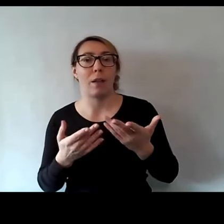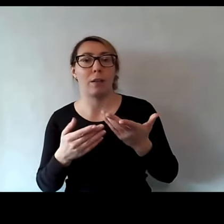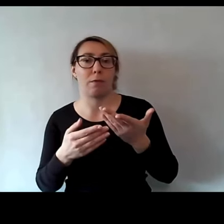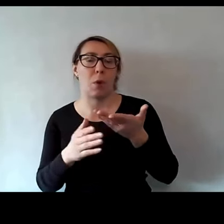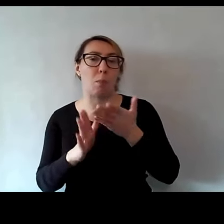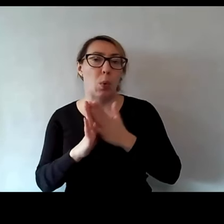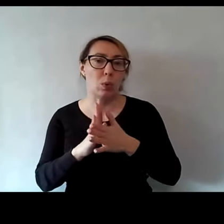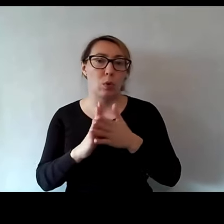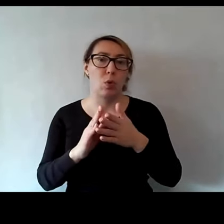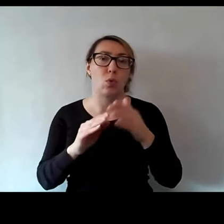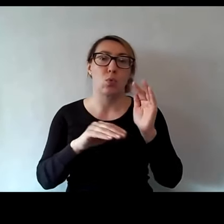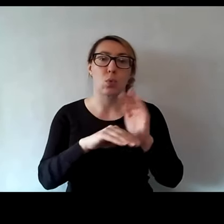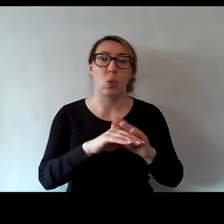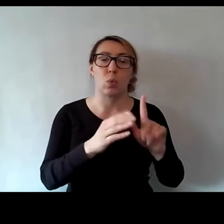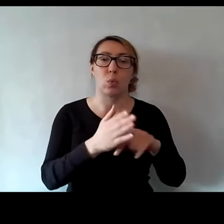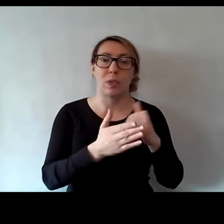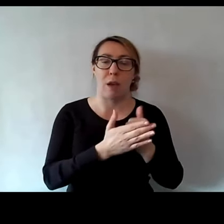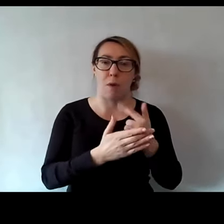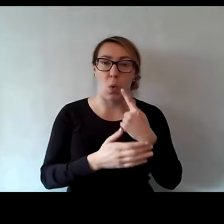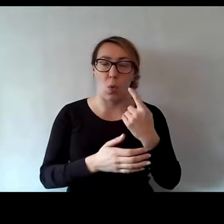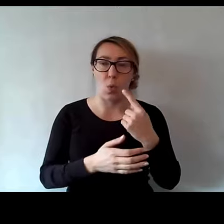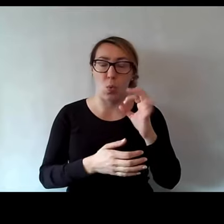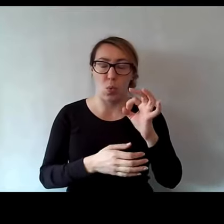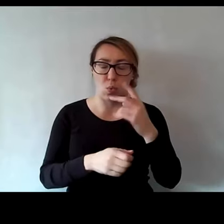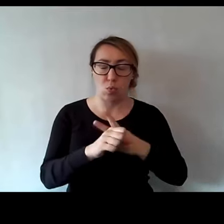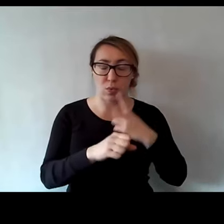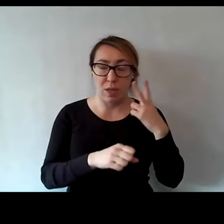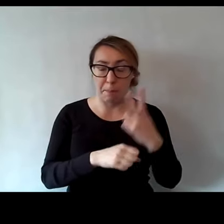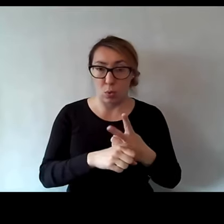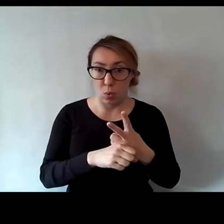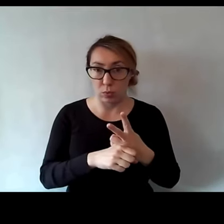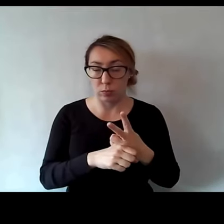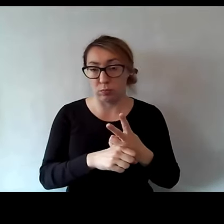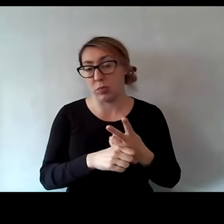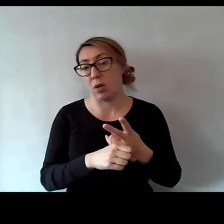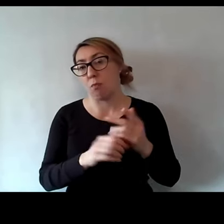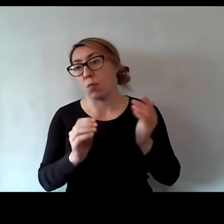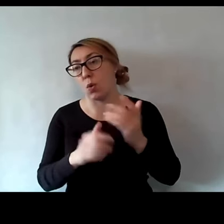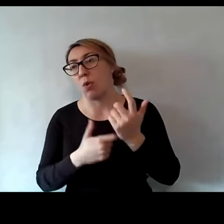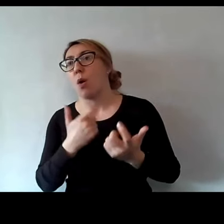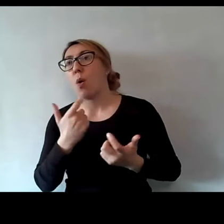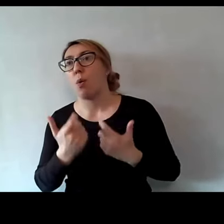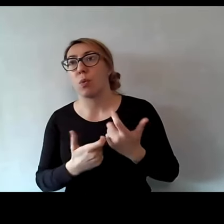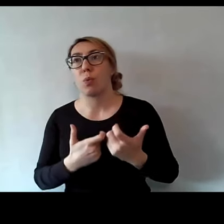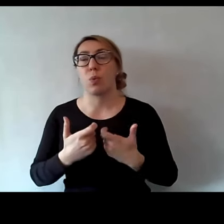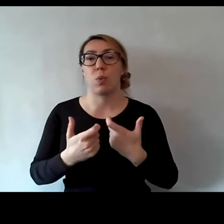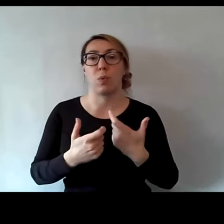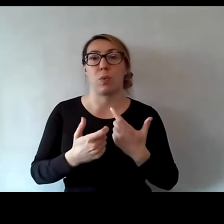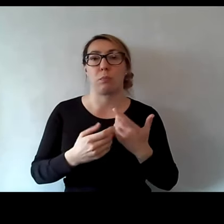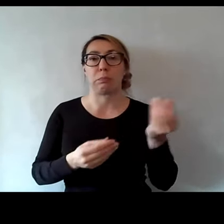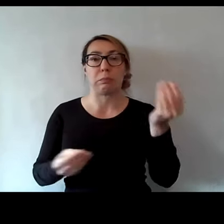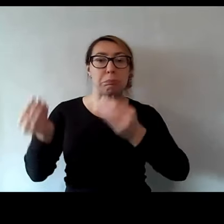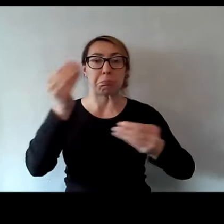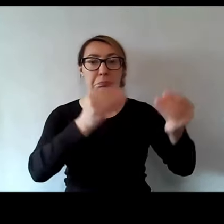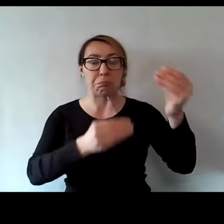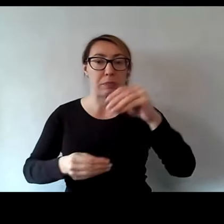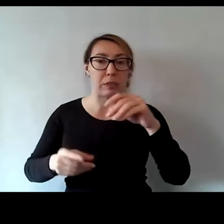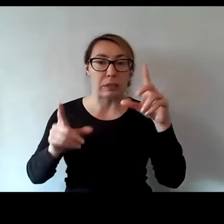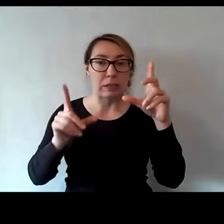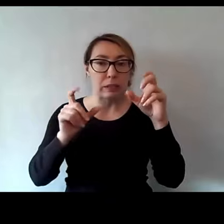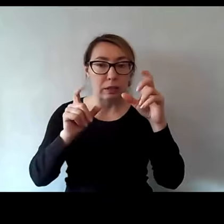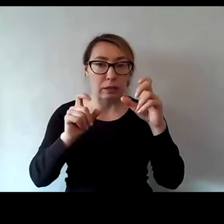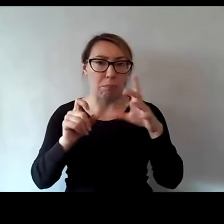z zasadami ustawy o dostępności. Możemy zrobić kolaż zdjęć. Naprawdę